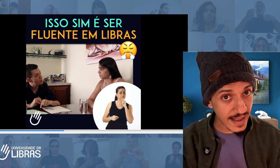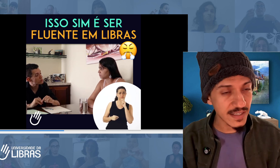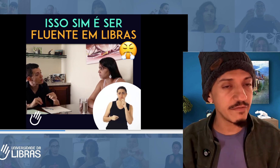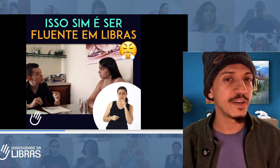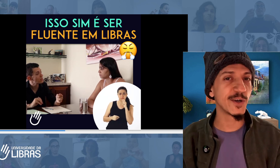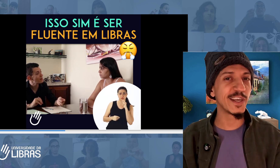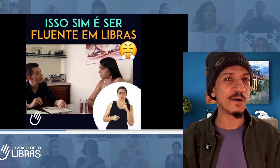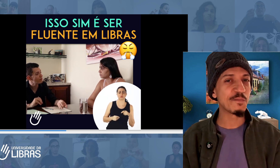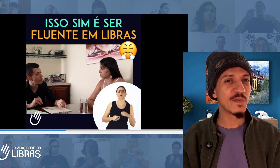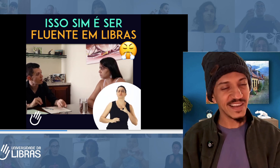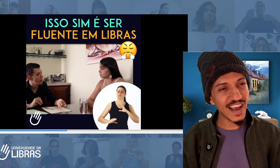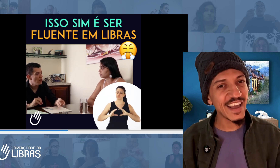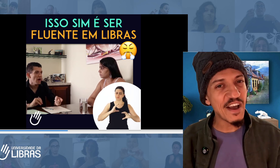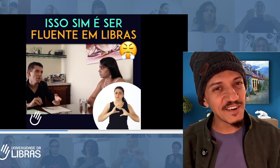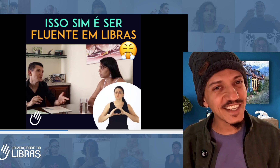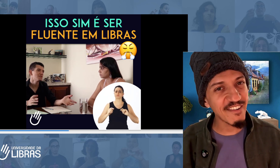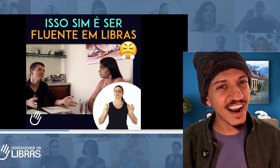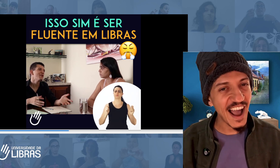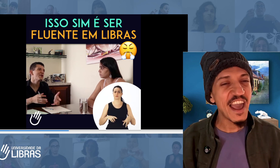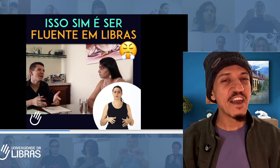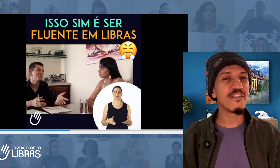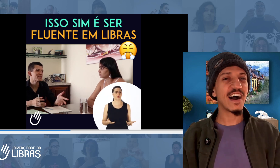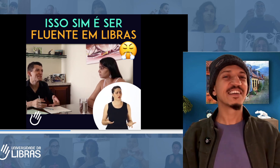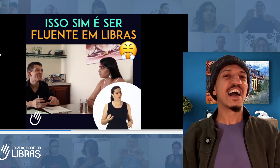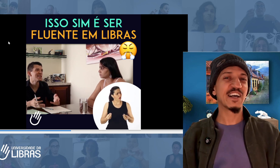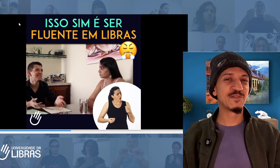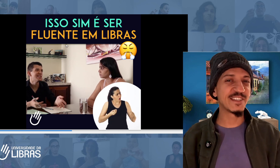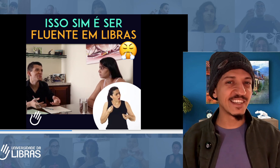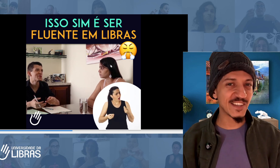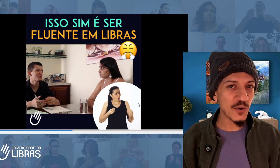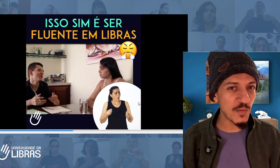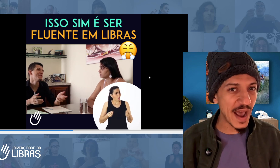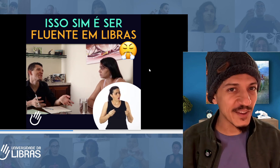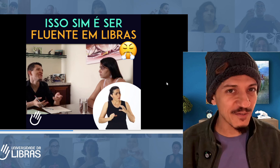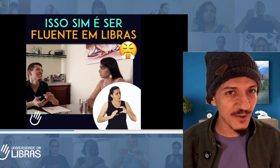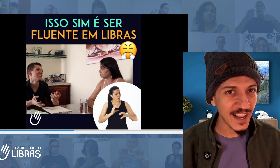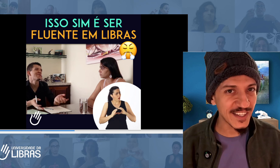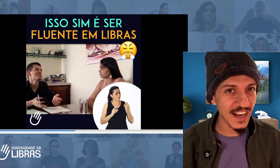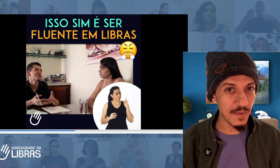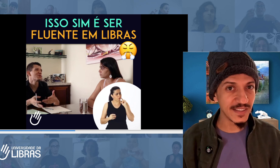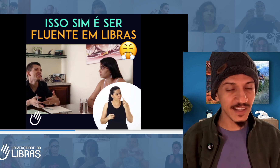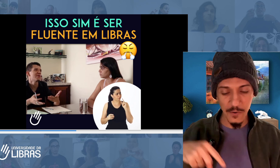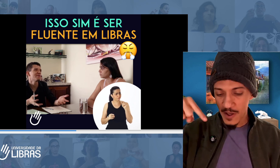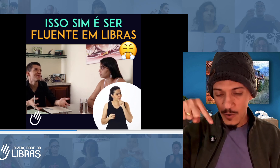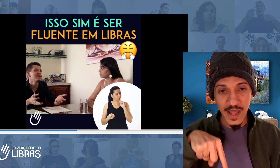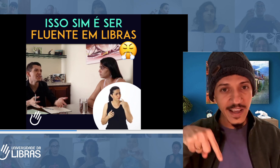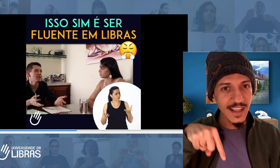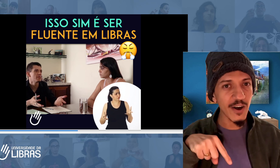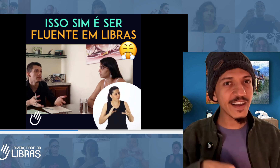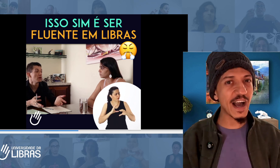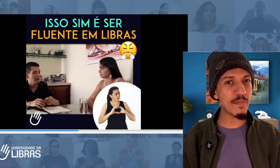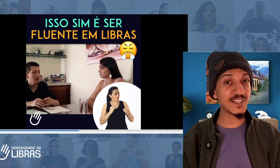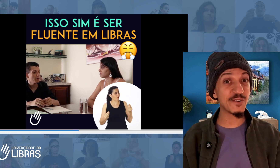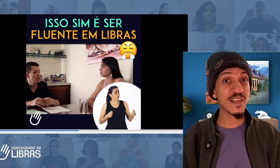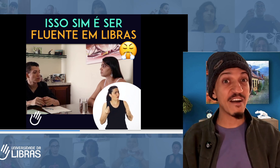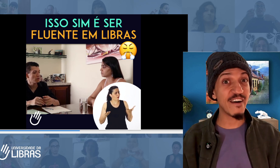vídeo aqui. E aí, você vai lá e faz a sua inscrição no método fluente em Libras. Então, o link está logo aqui abaixo, vai lá.